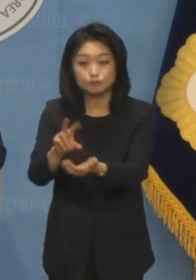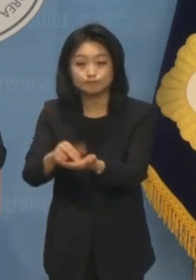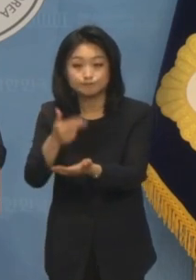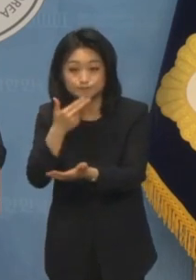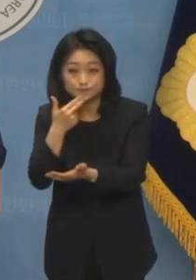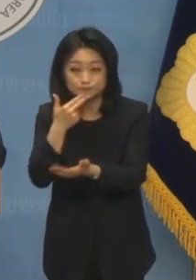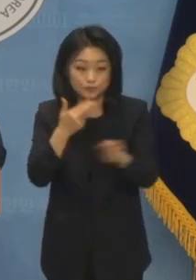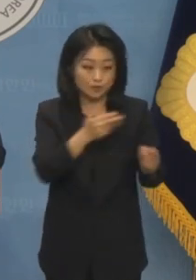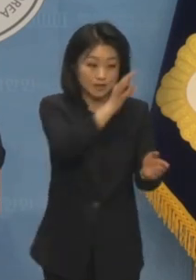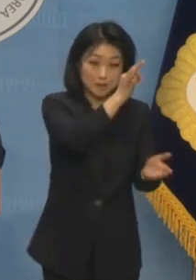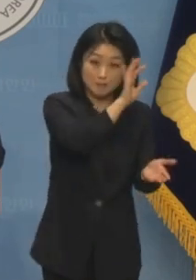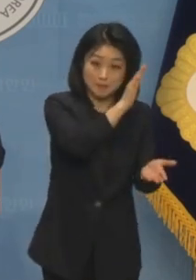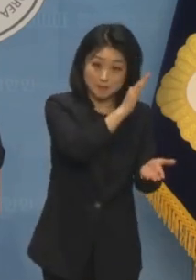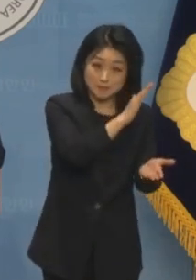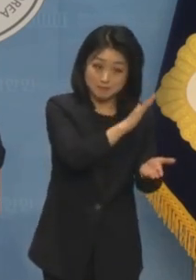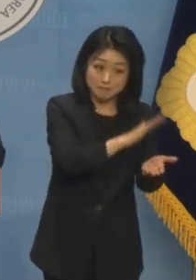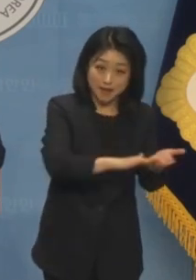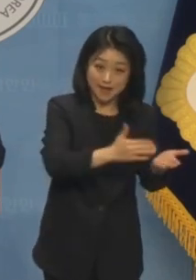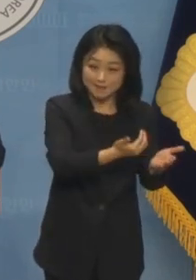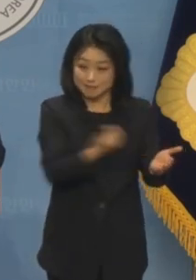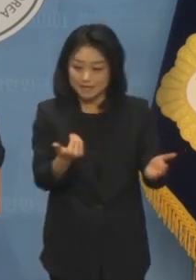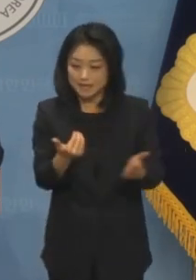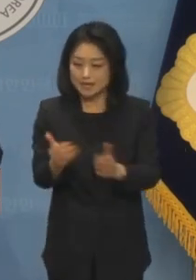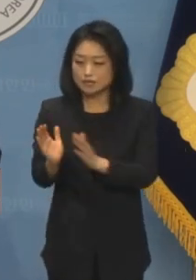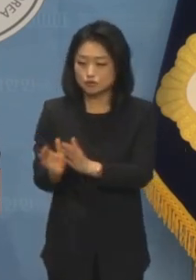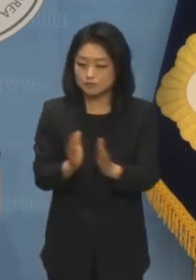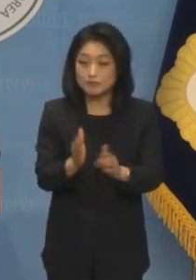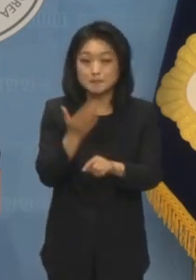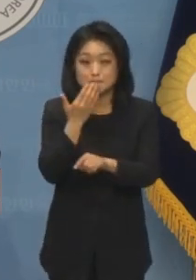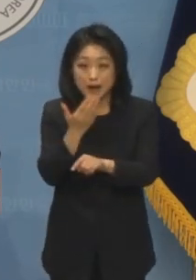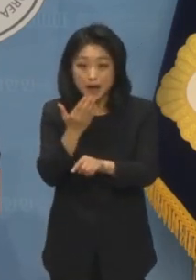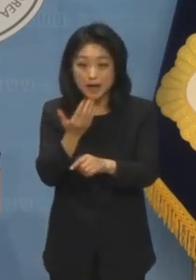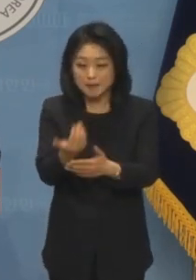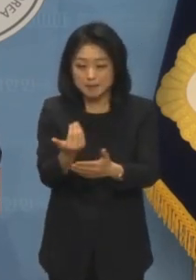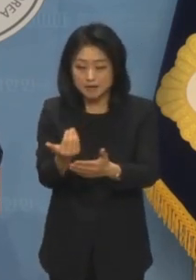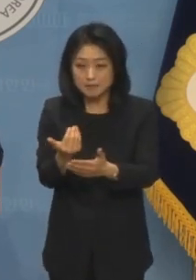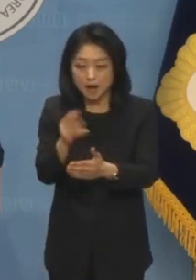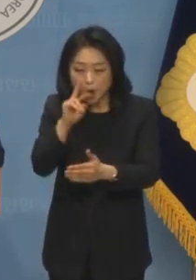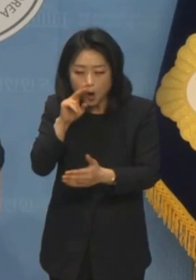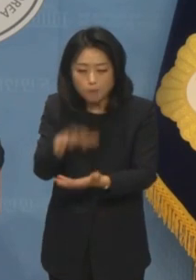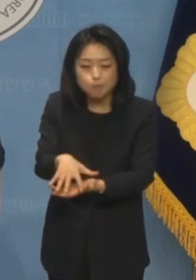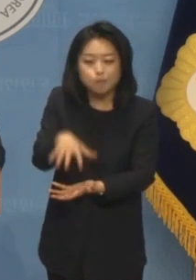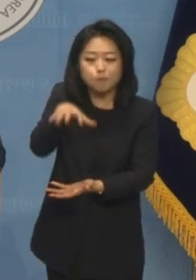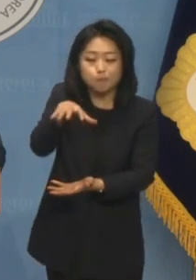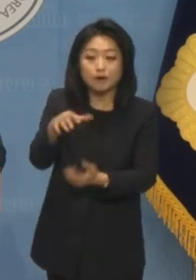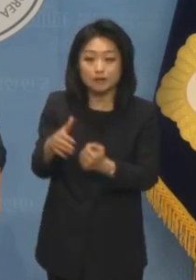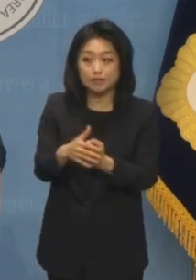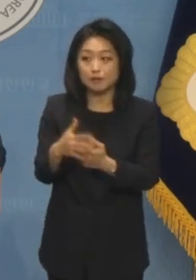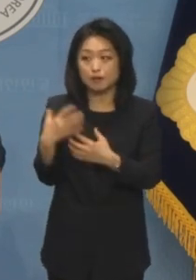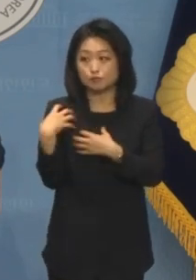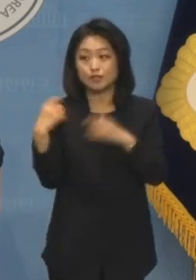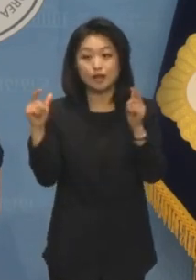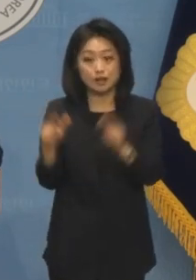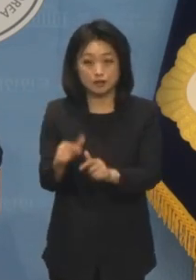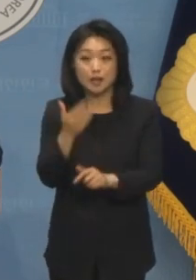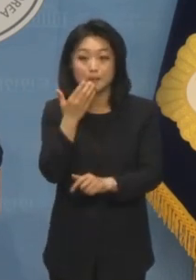기금고가를 현 시점부터 대비할 수 있게 되어 기성세대가 미래세대의 짐을 덜어줄 수도 있습니다.